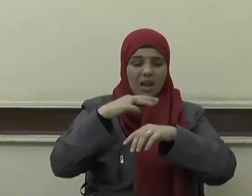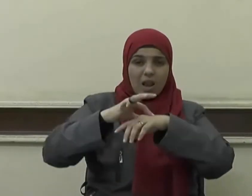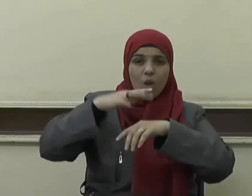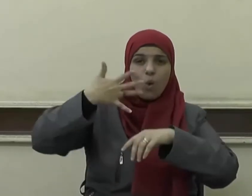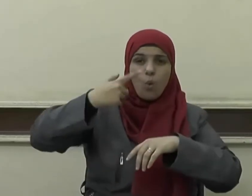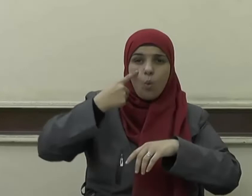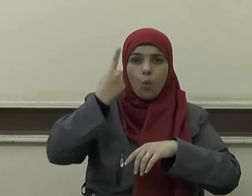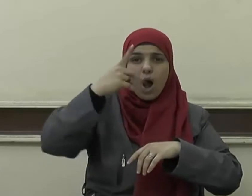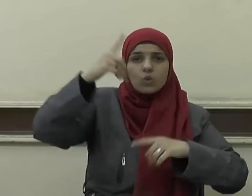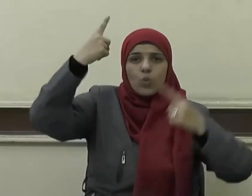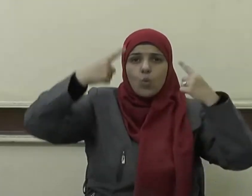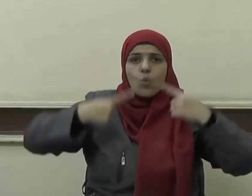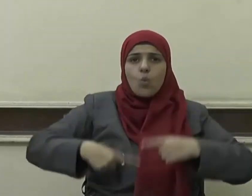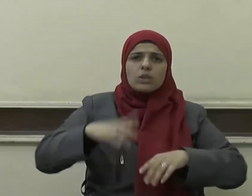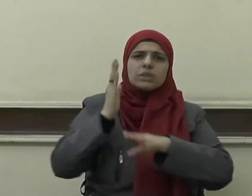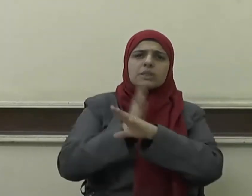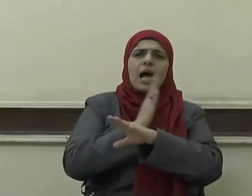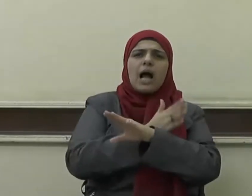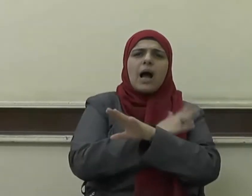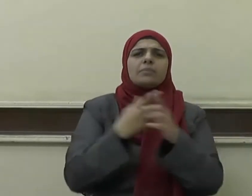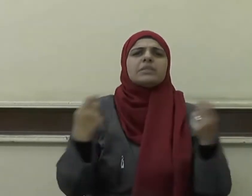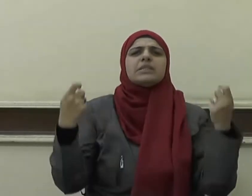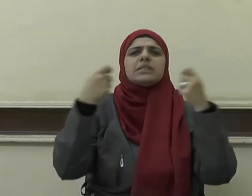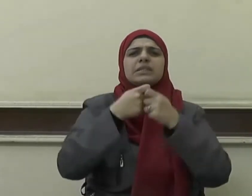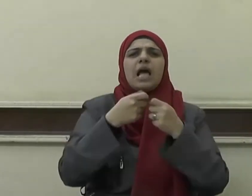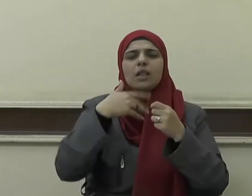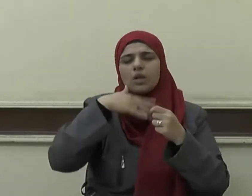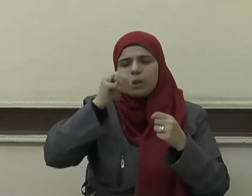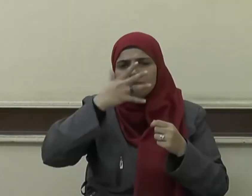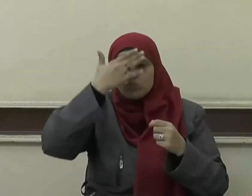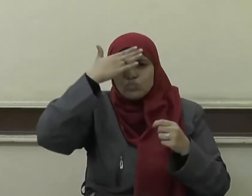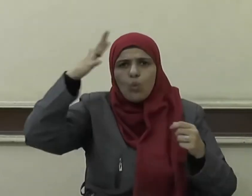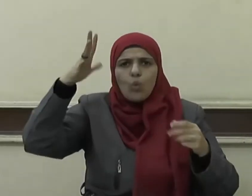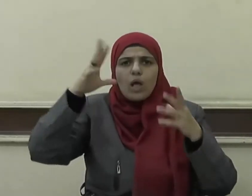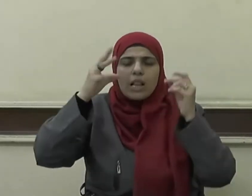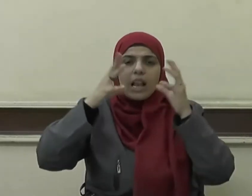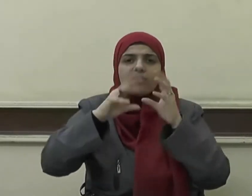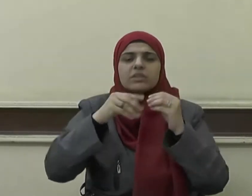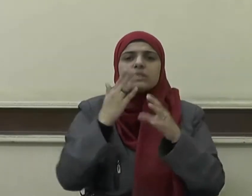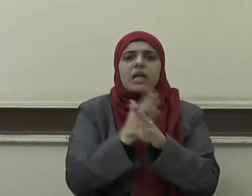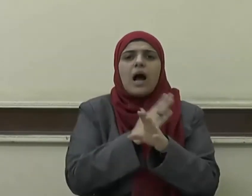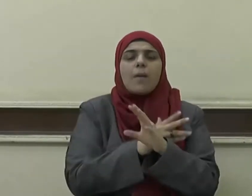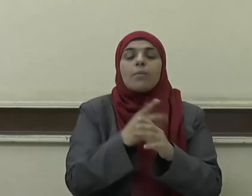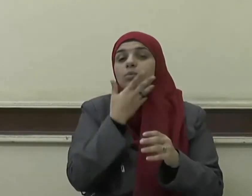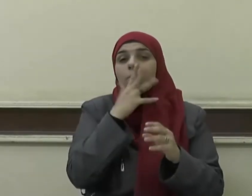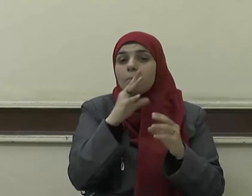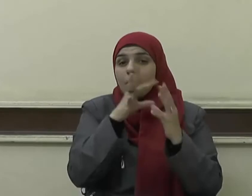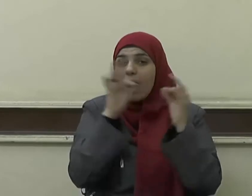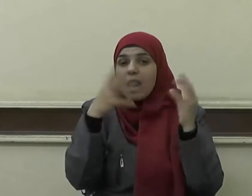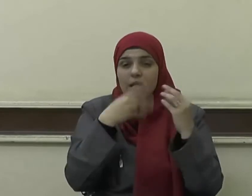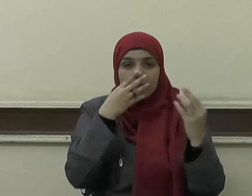بالسهر والحمى على أن هذا التآلف لم يقتصر على المسلمين فيما بينهم